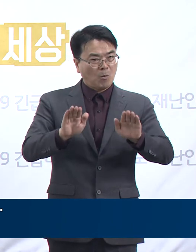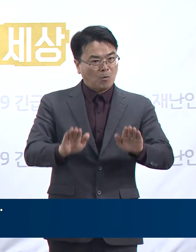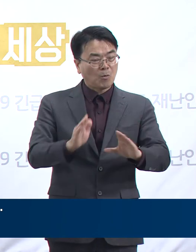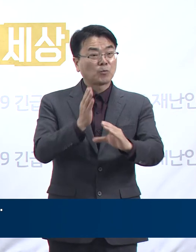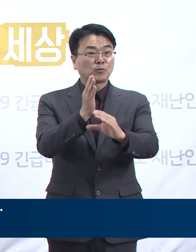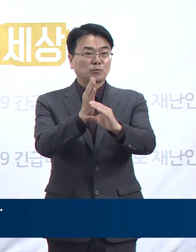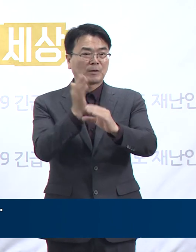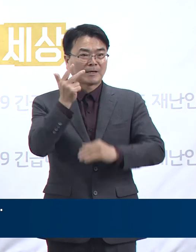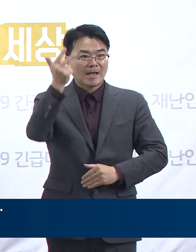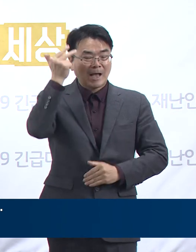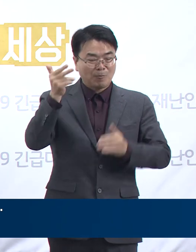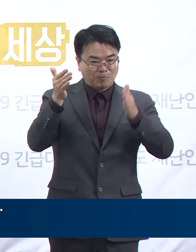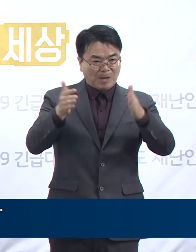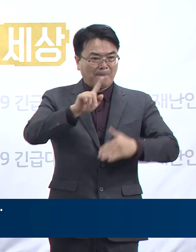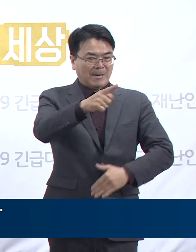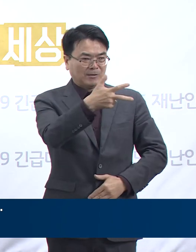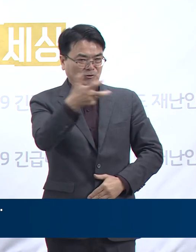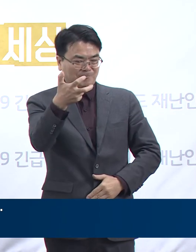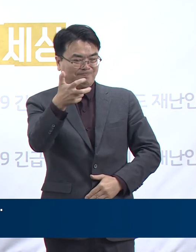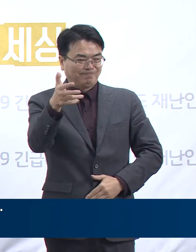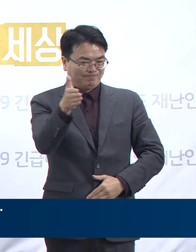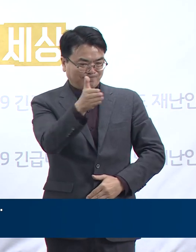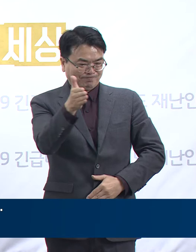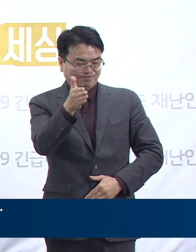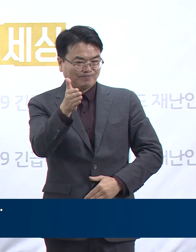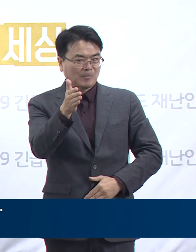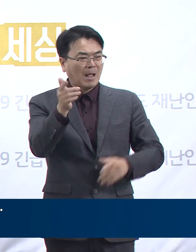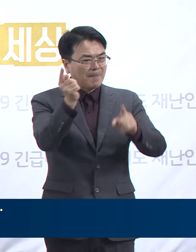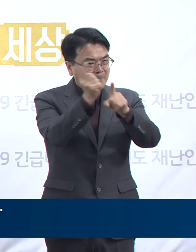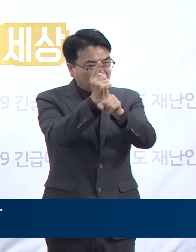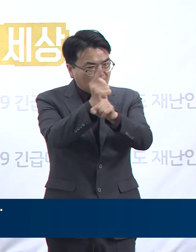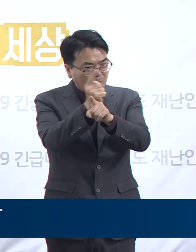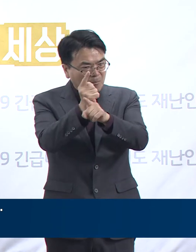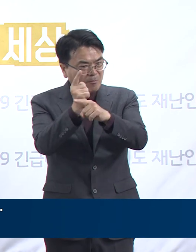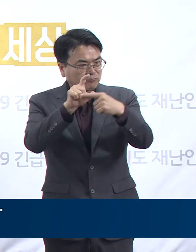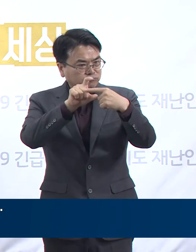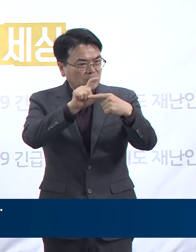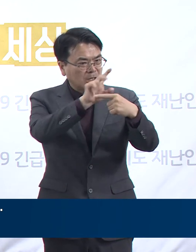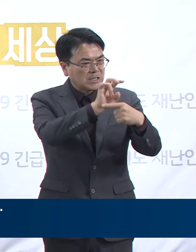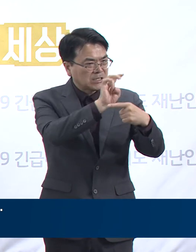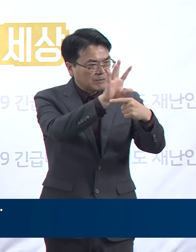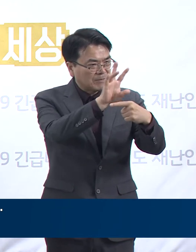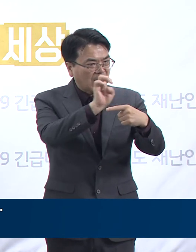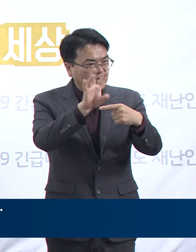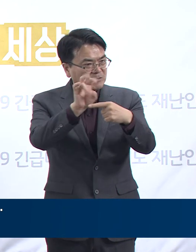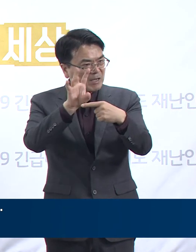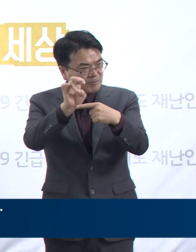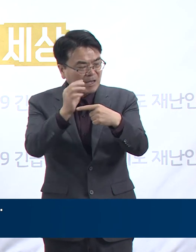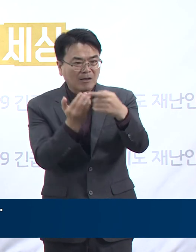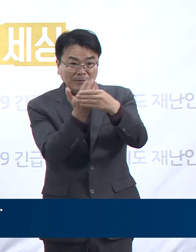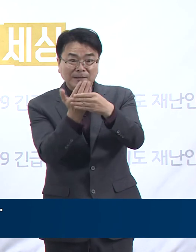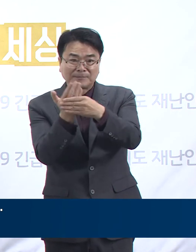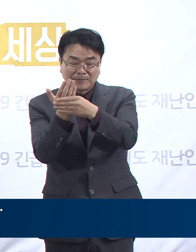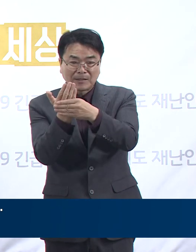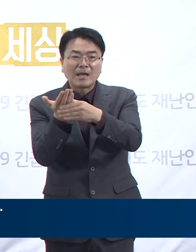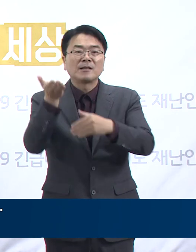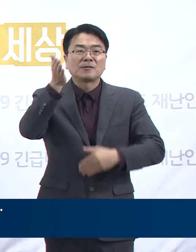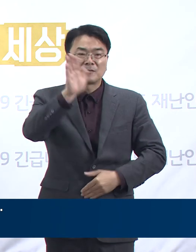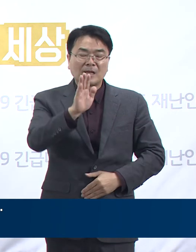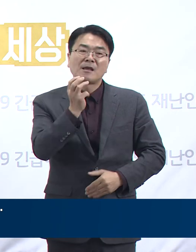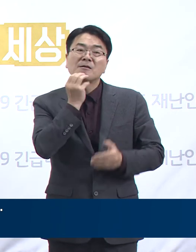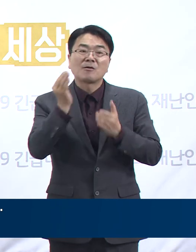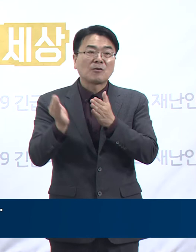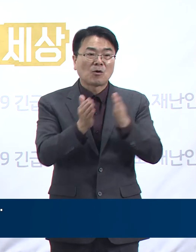지난 한 주 170명을 일평균으로 계산하면 약 24명이 발생했는데 경기도의 주당